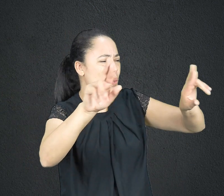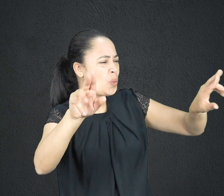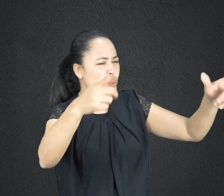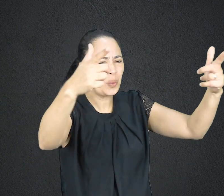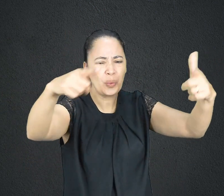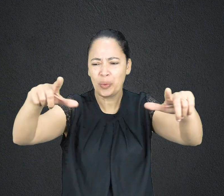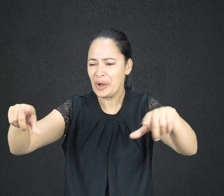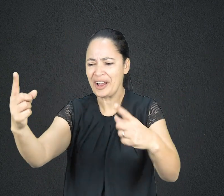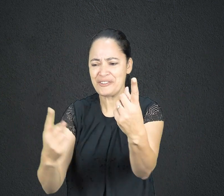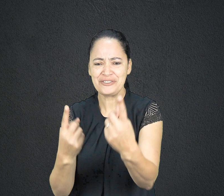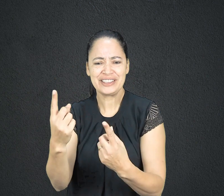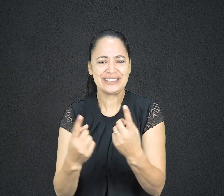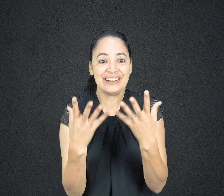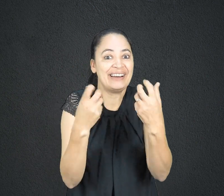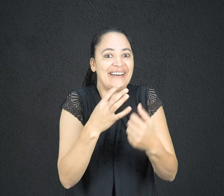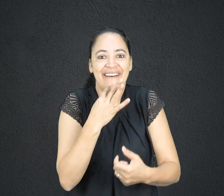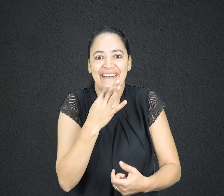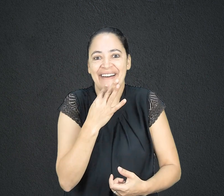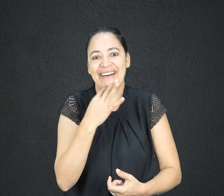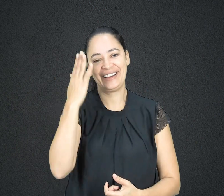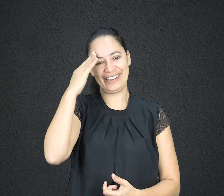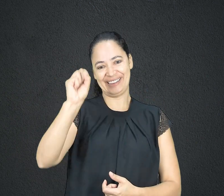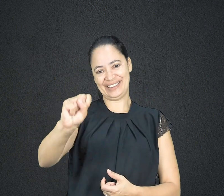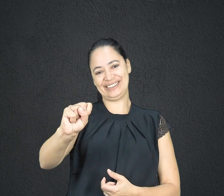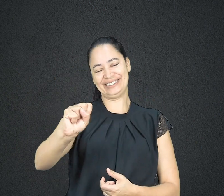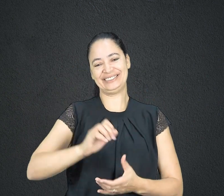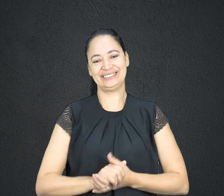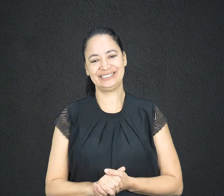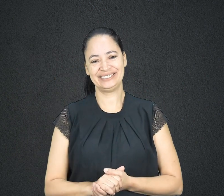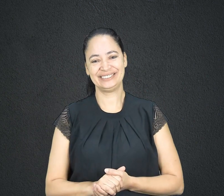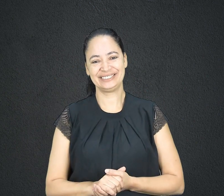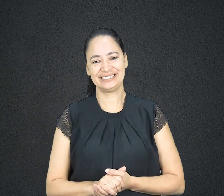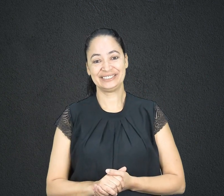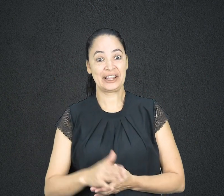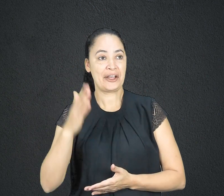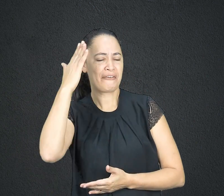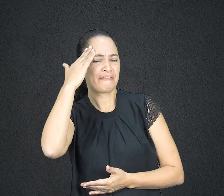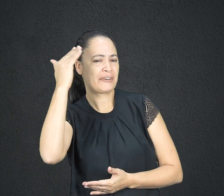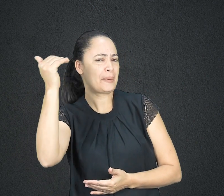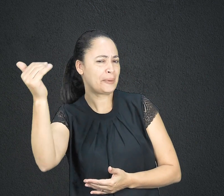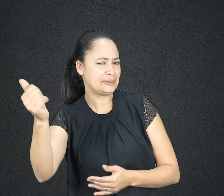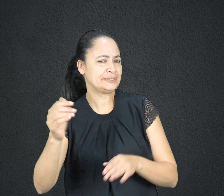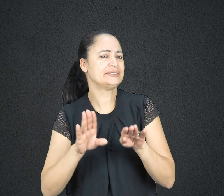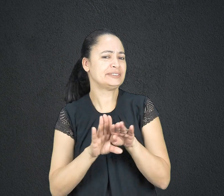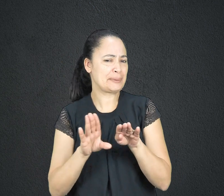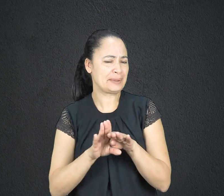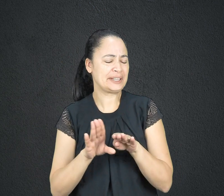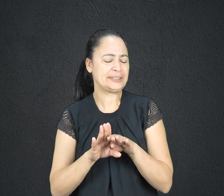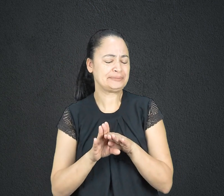Um bom exemplo desta fama está no conhecido relato a respeito da visita que lhe fez a rainha de Sabá. Primeiro livro de Reis,